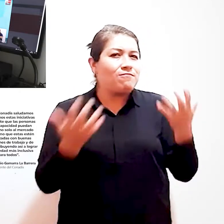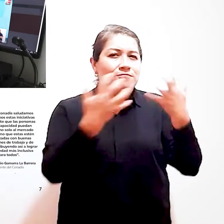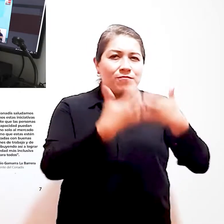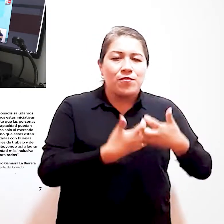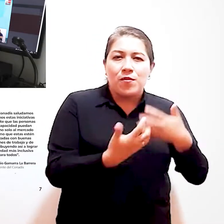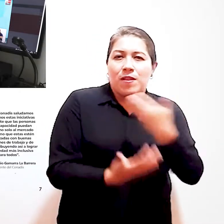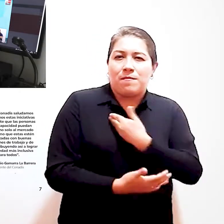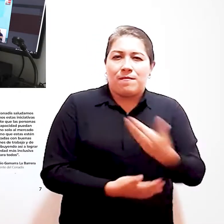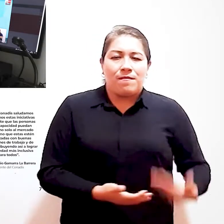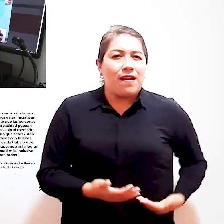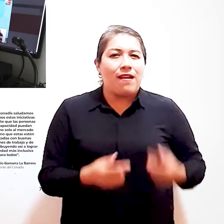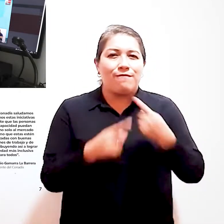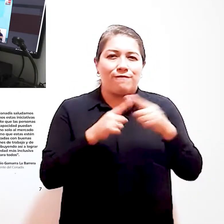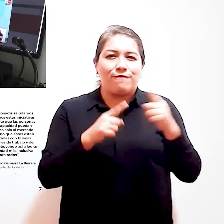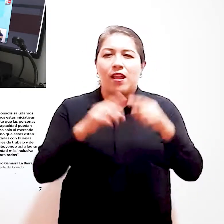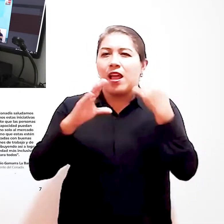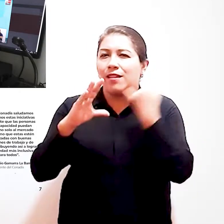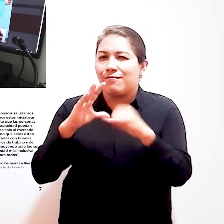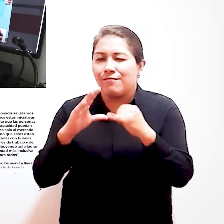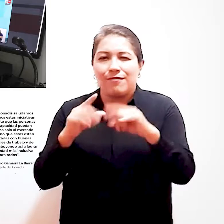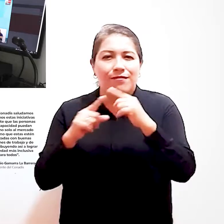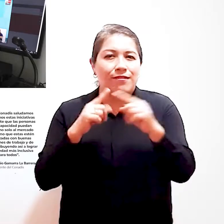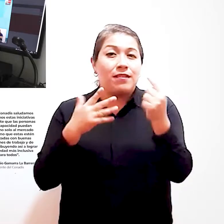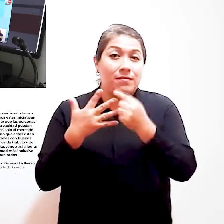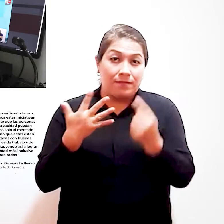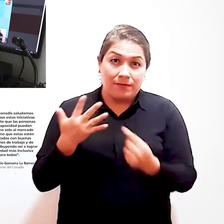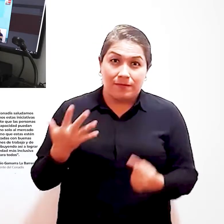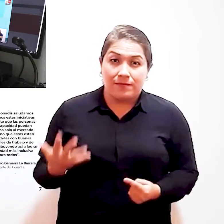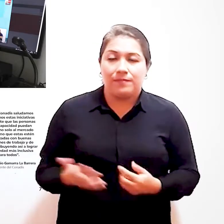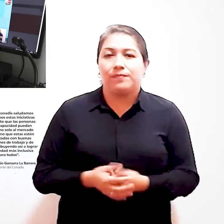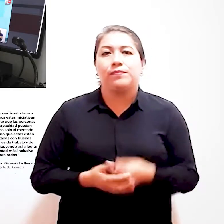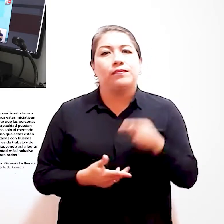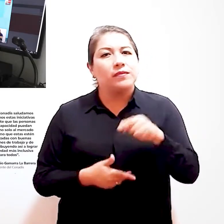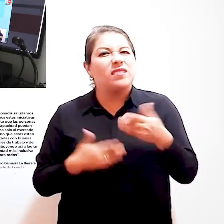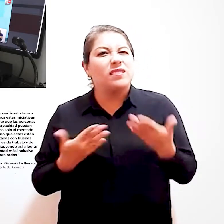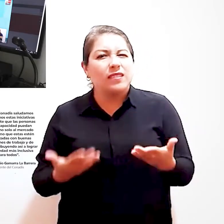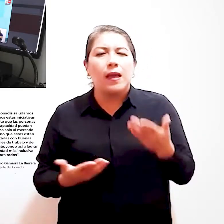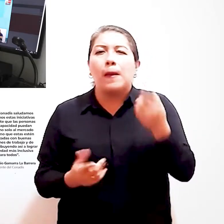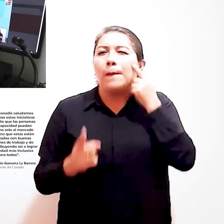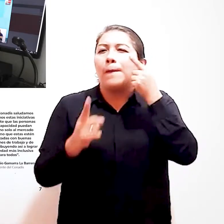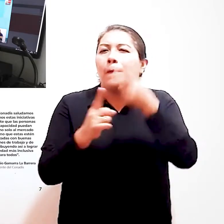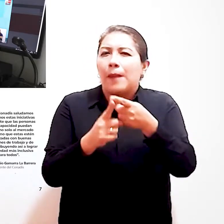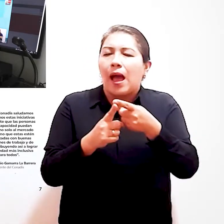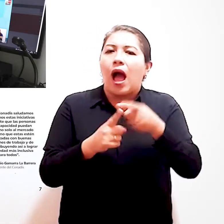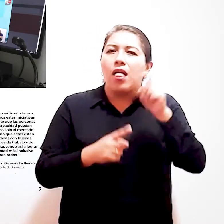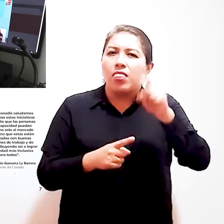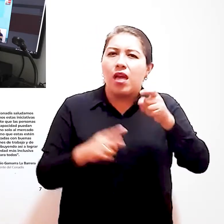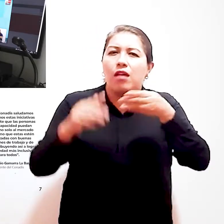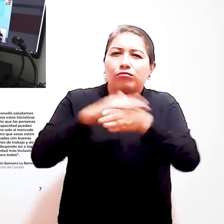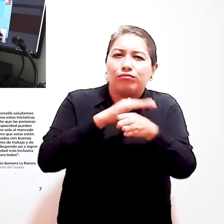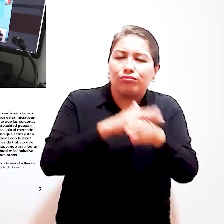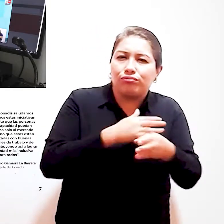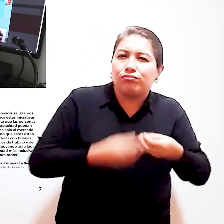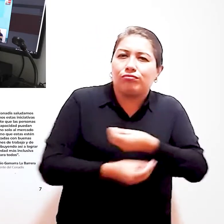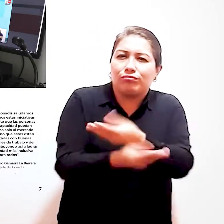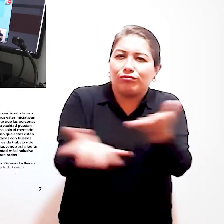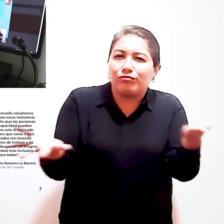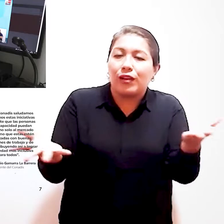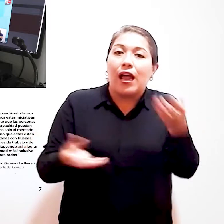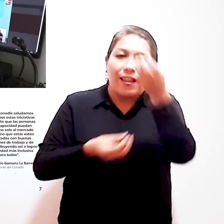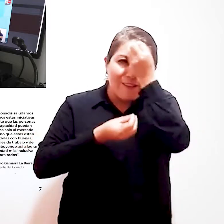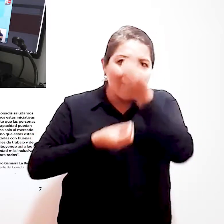público en general, el sitio web Empleo y Personas con Discapacidad como una acción necesaria para promover la